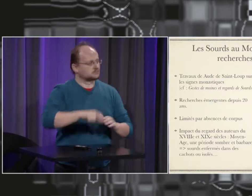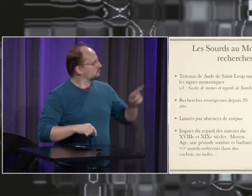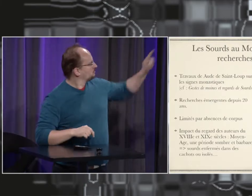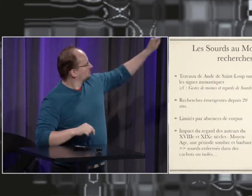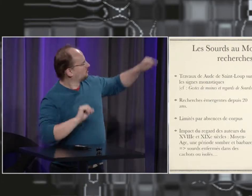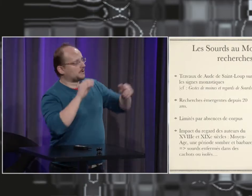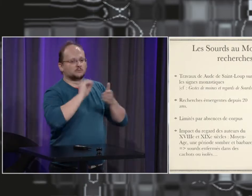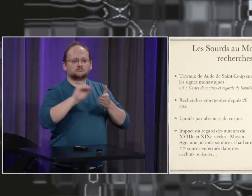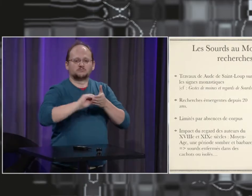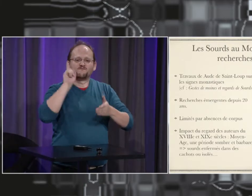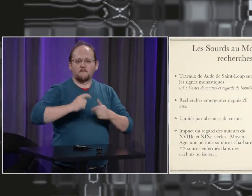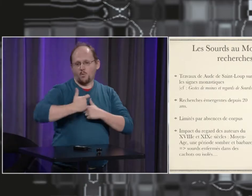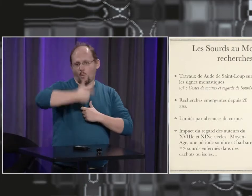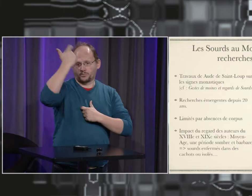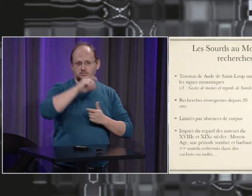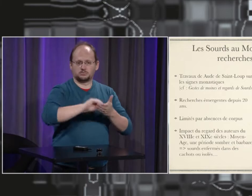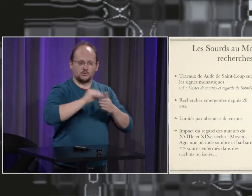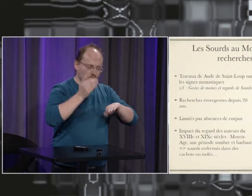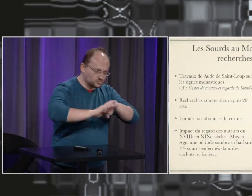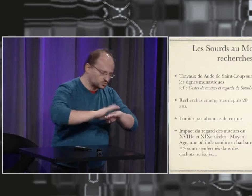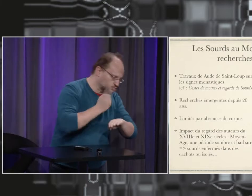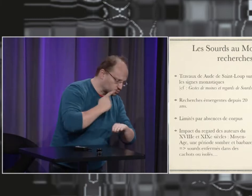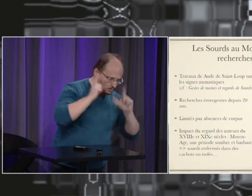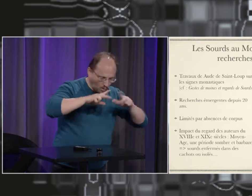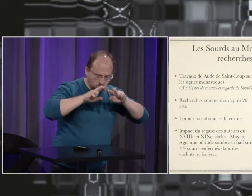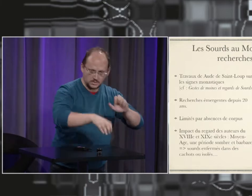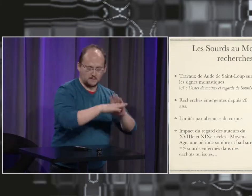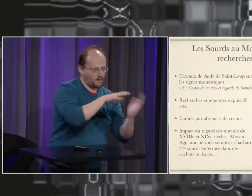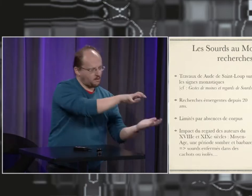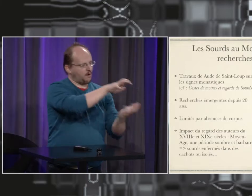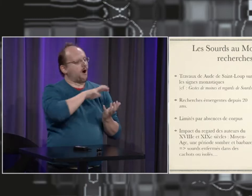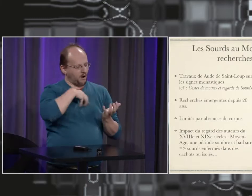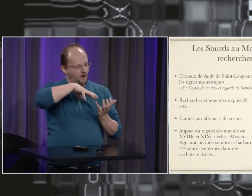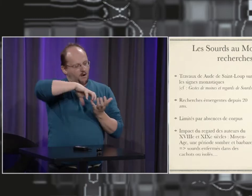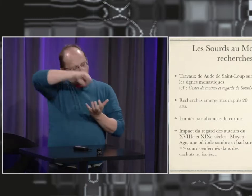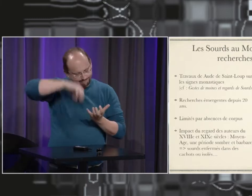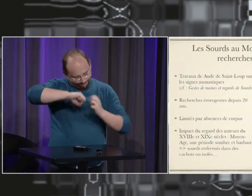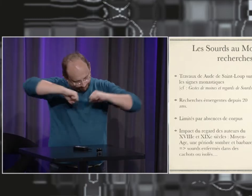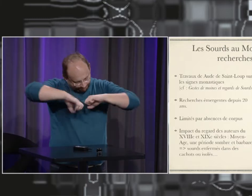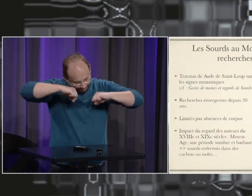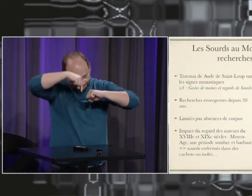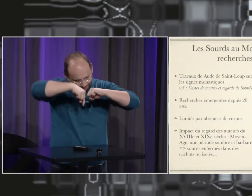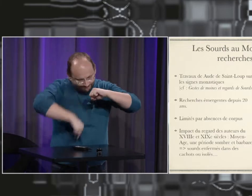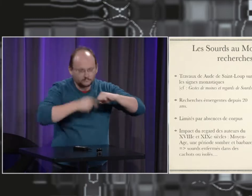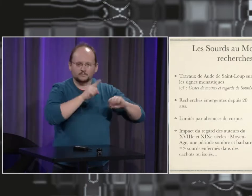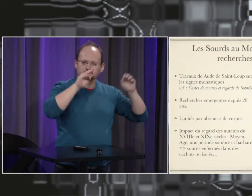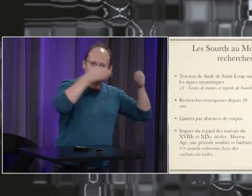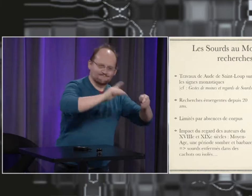Alors, ma référence au départ était Hôte de Saint-Loup qui s'est intéressée aux signes monastiques et